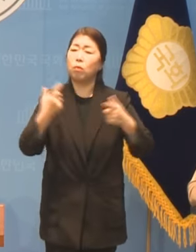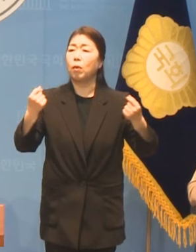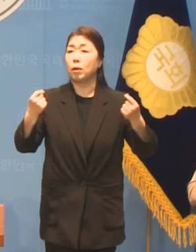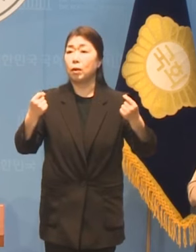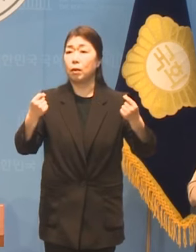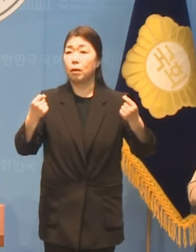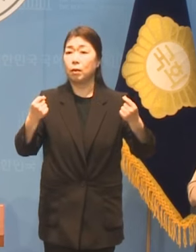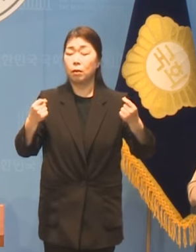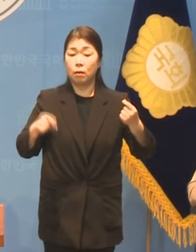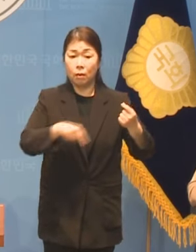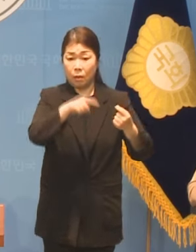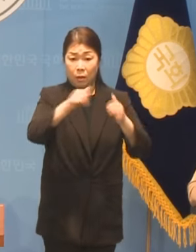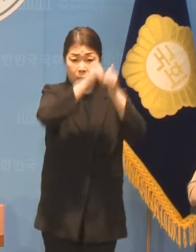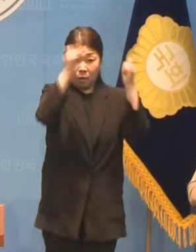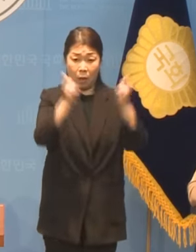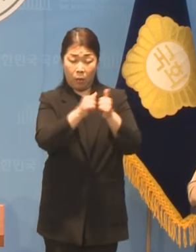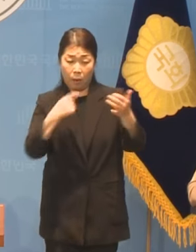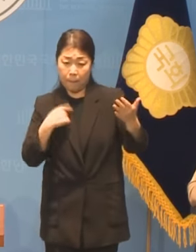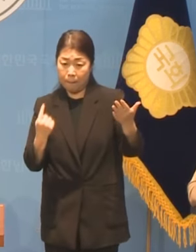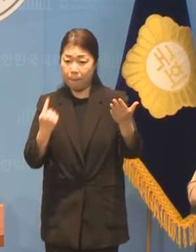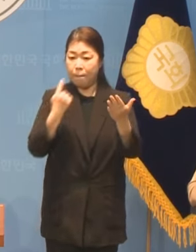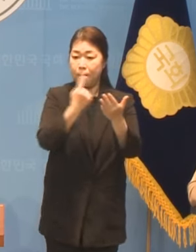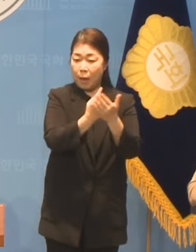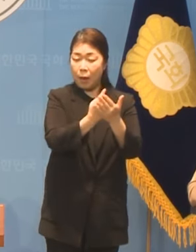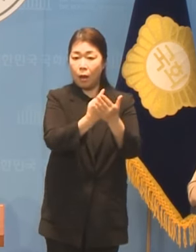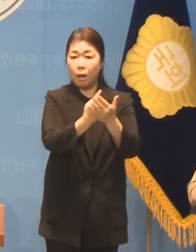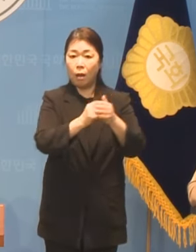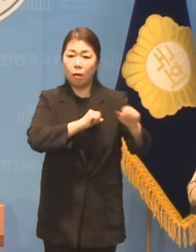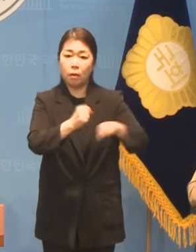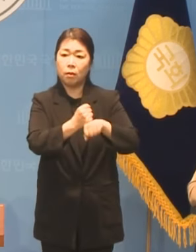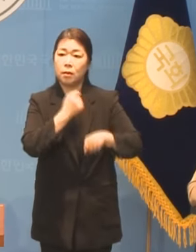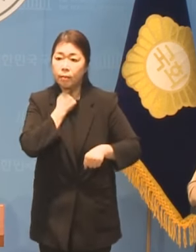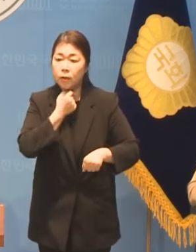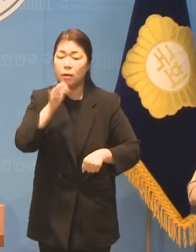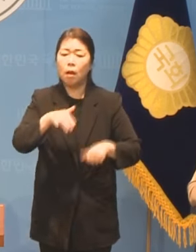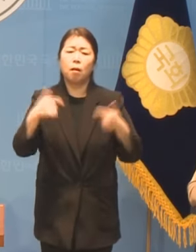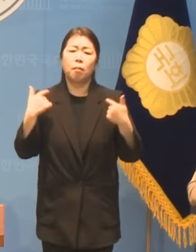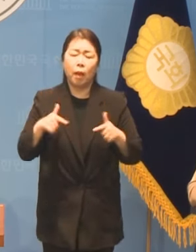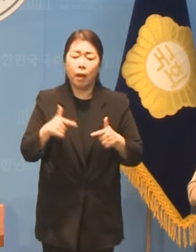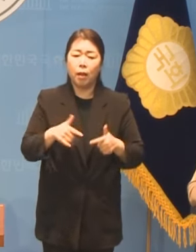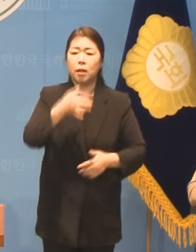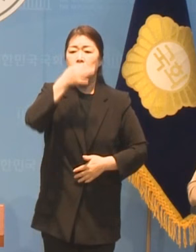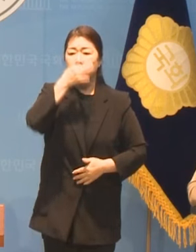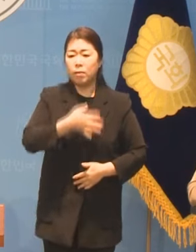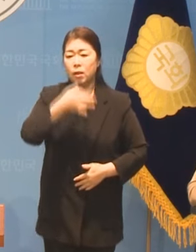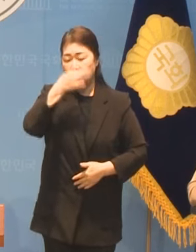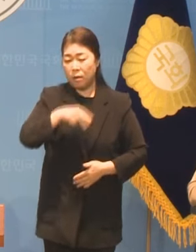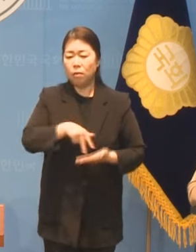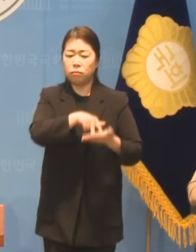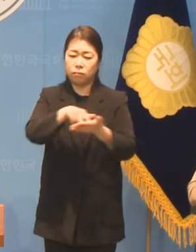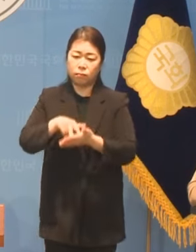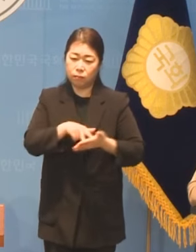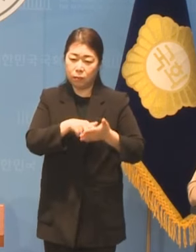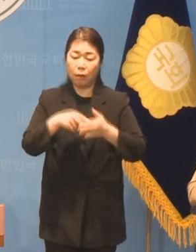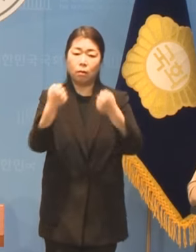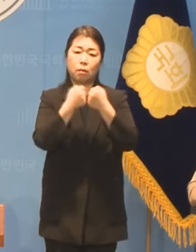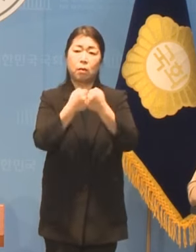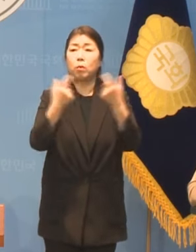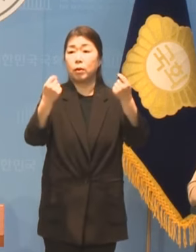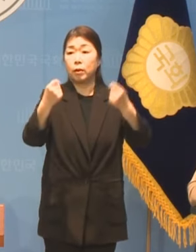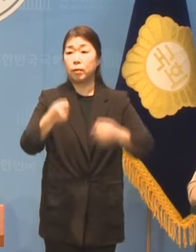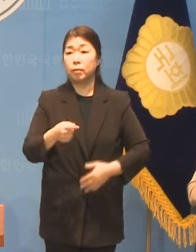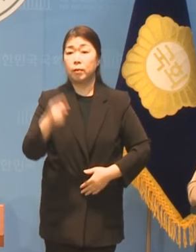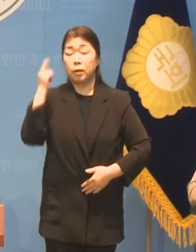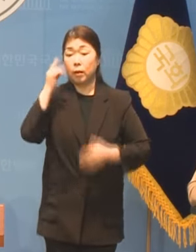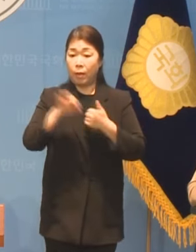한 명의 사회 구성원으로서 몫을 다하기 위해 매일 외롭고 절박한 전쟁을 치르고 있습니다 이는